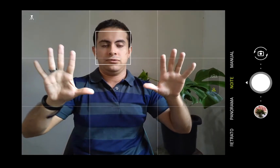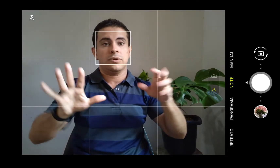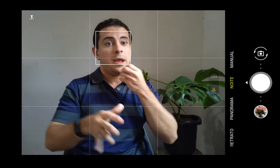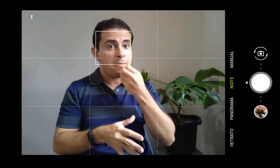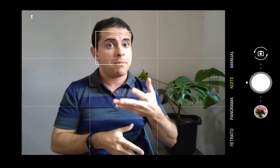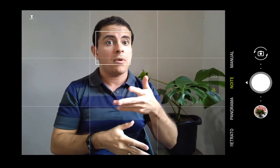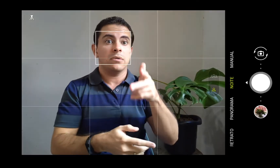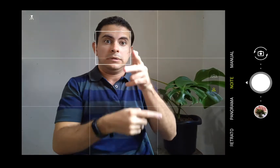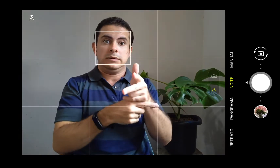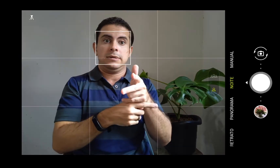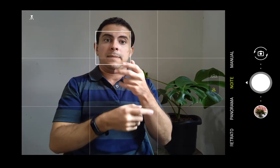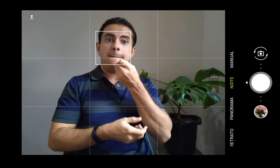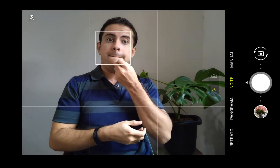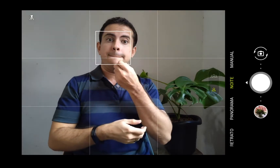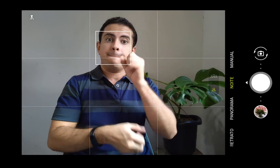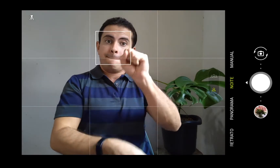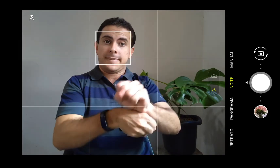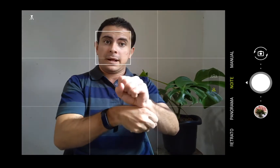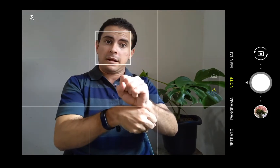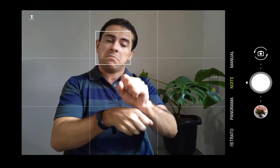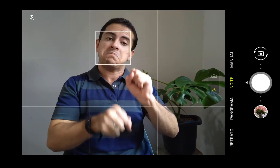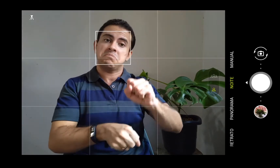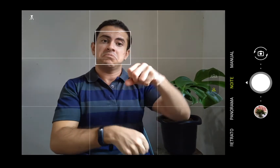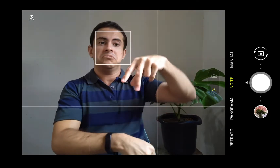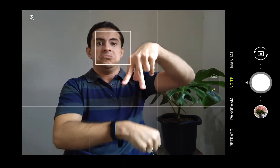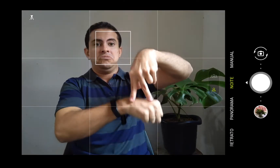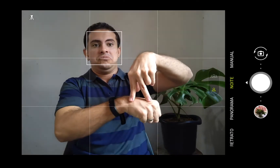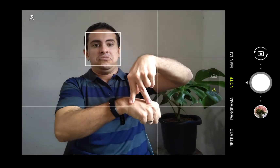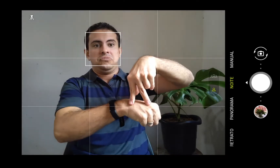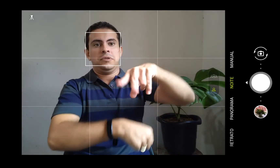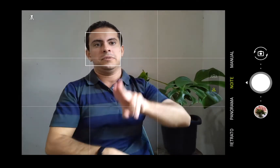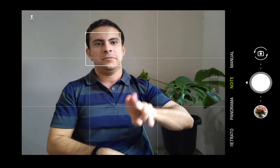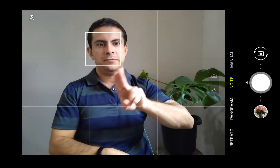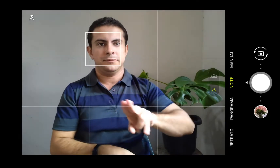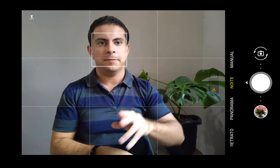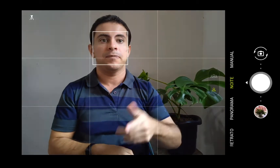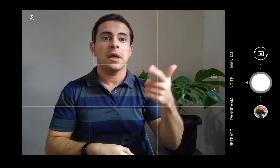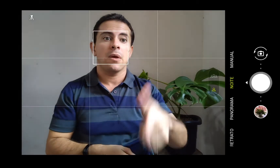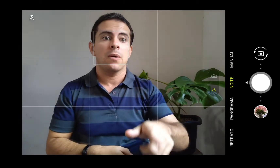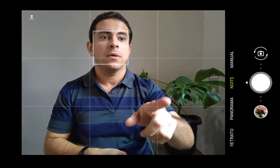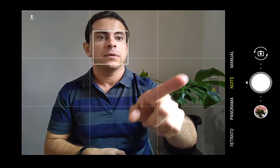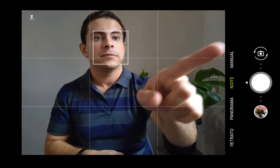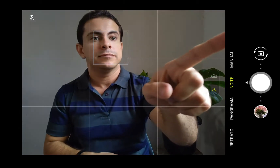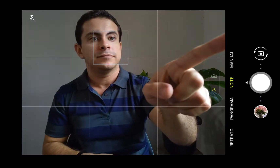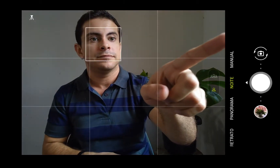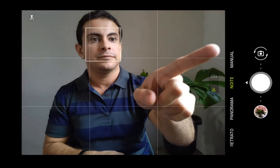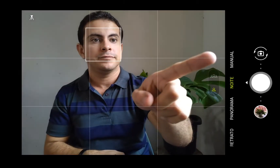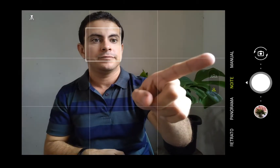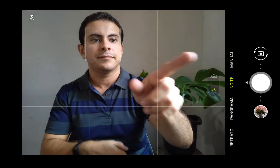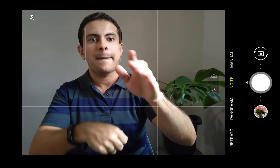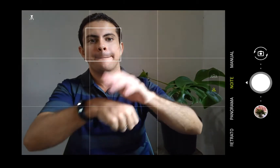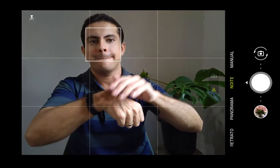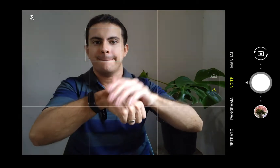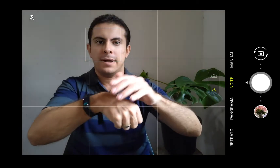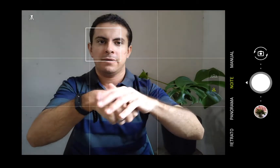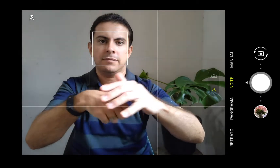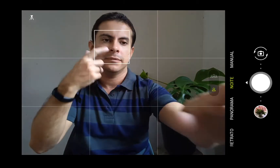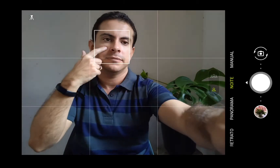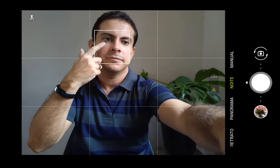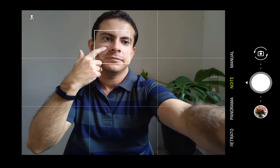aparelho bem parado, né, de preferência um tripé. E temos também aqui o modo manual, onde você vai poder mexer, né, na